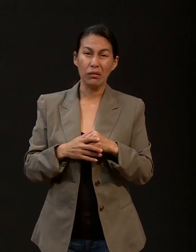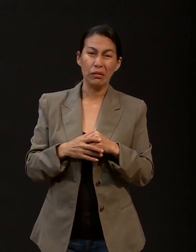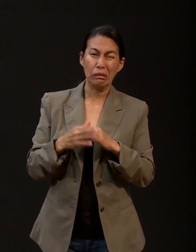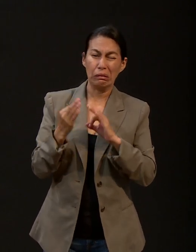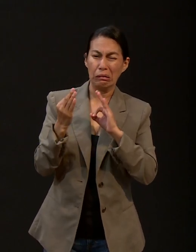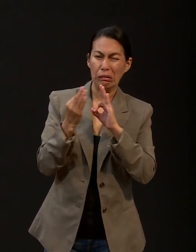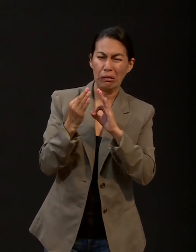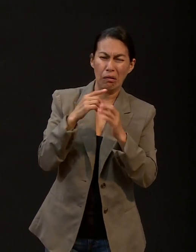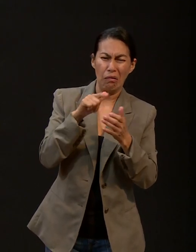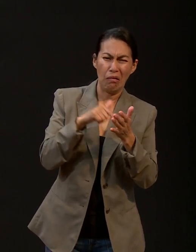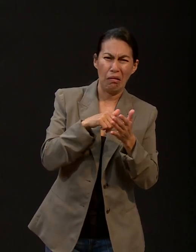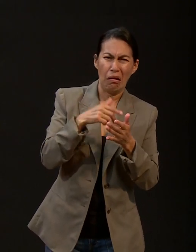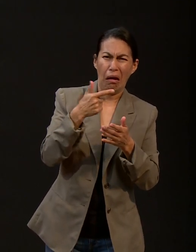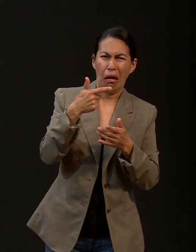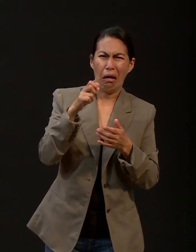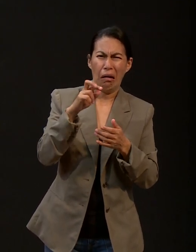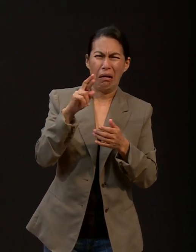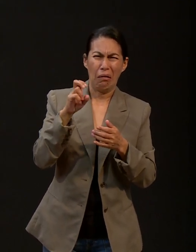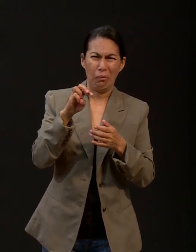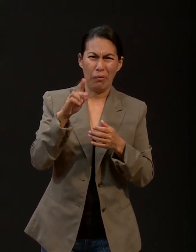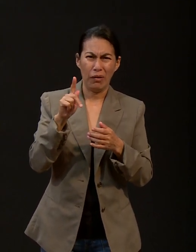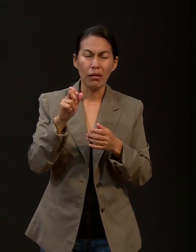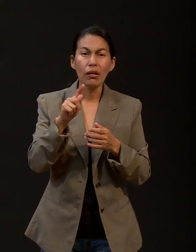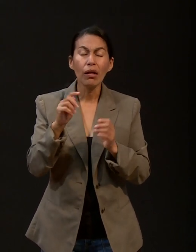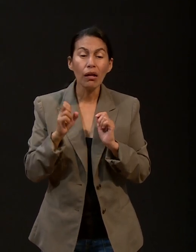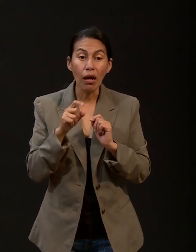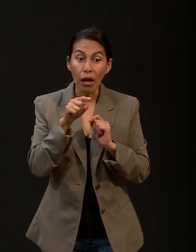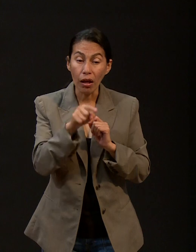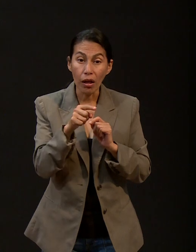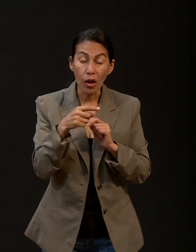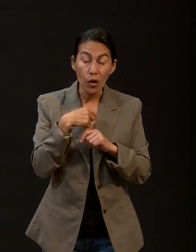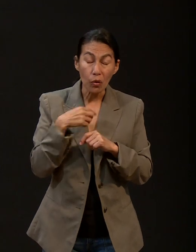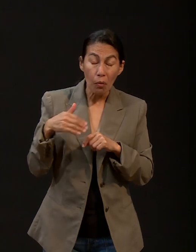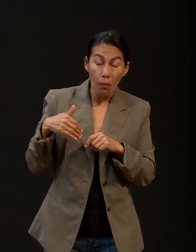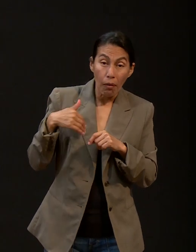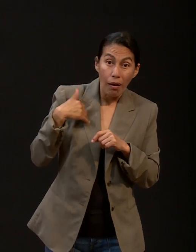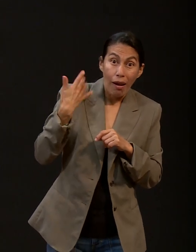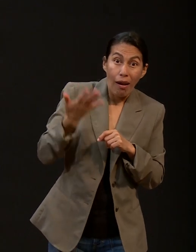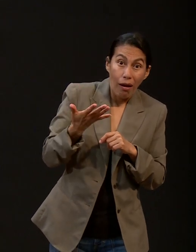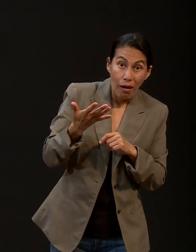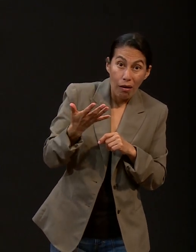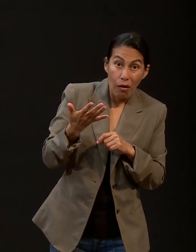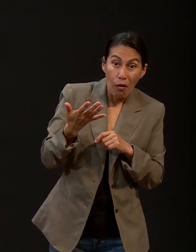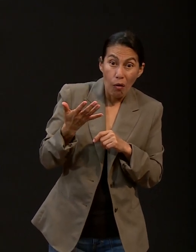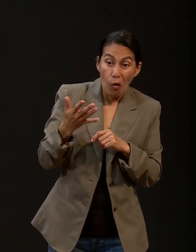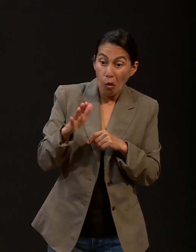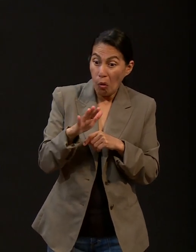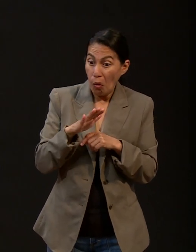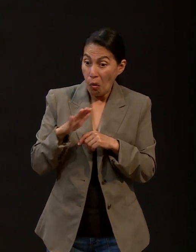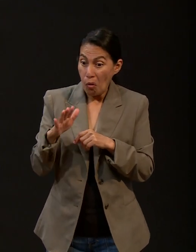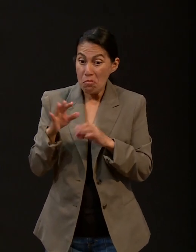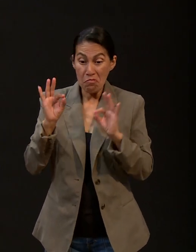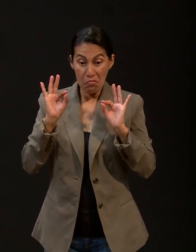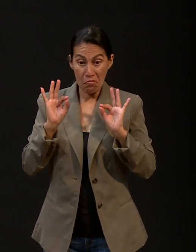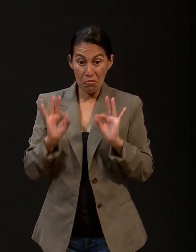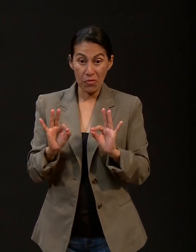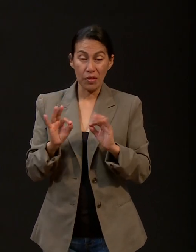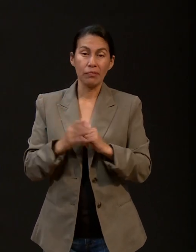Y por milagro salimos ilesos. O sea, el carro se detuvo en la acera del centro.